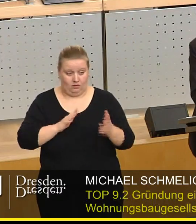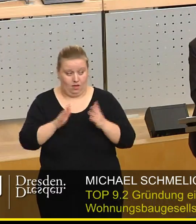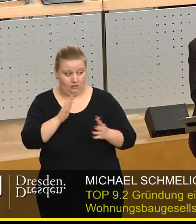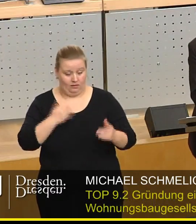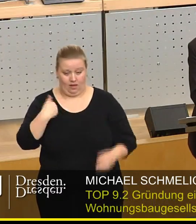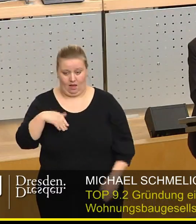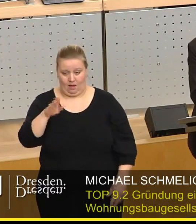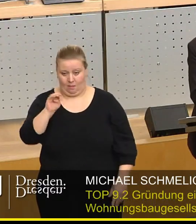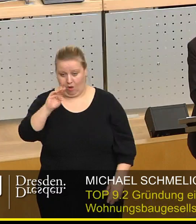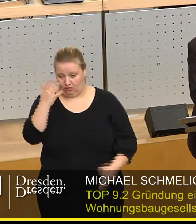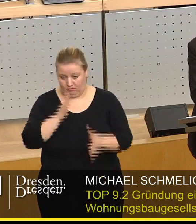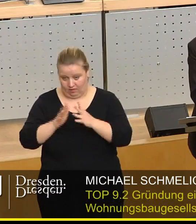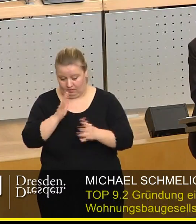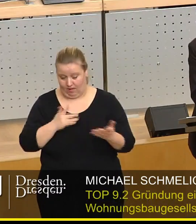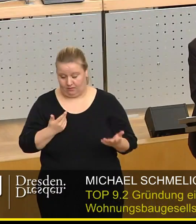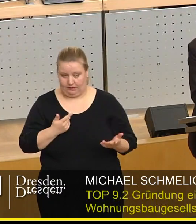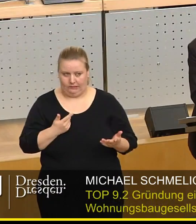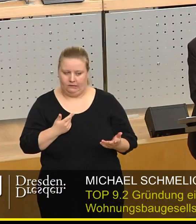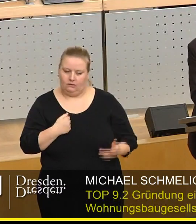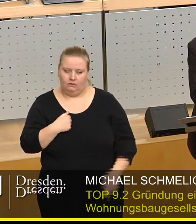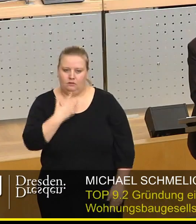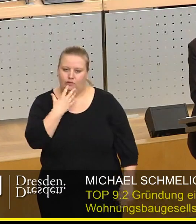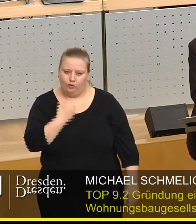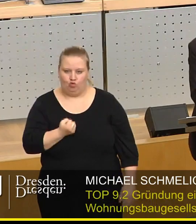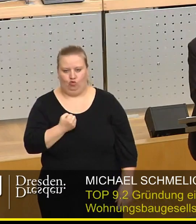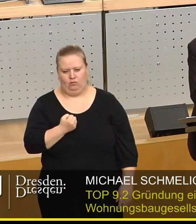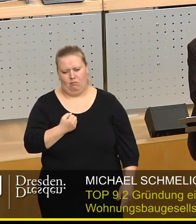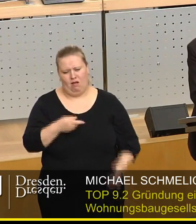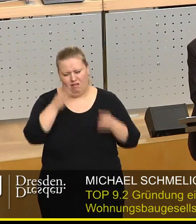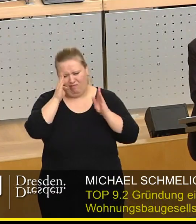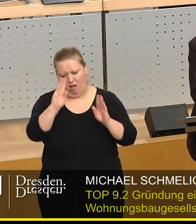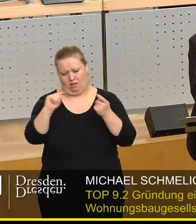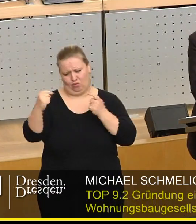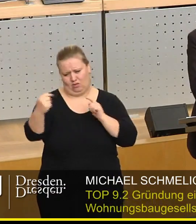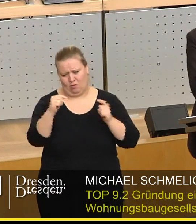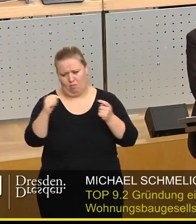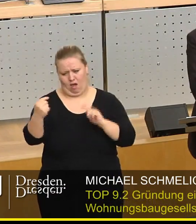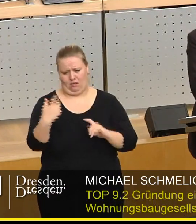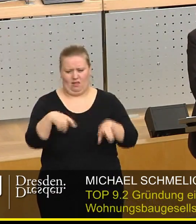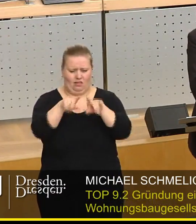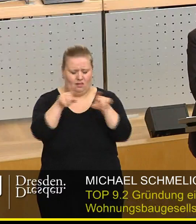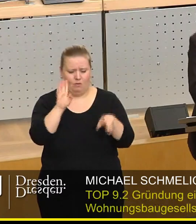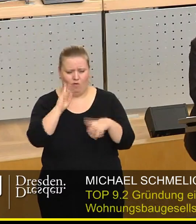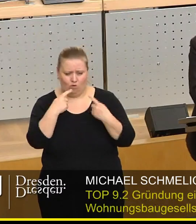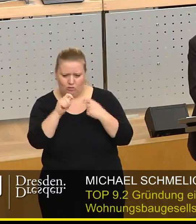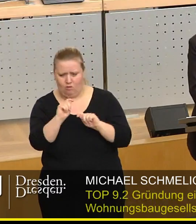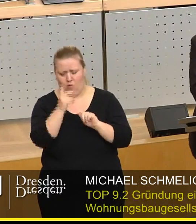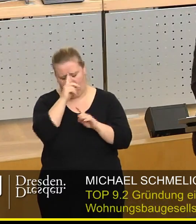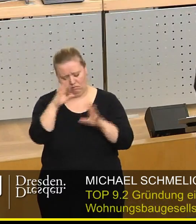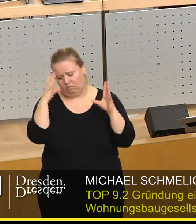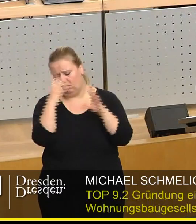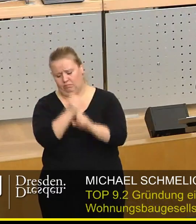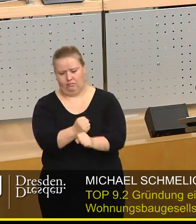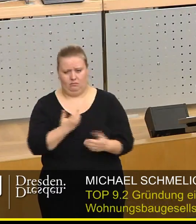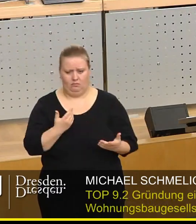Sie, Herr Brauns, gesagt haben, ich würde mir wünschen, dass wir mal eine fachliche Debatte dazu führen, dass Sie sich mit dem Thema Wohnungsbau auseinandersetzen.